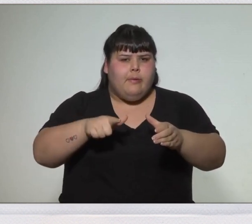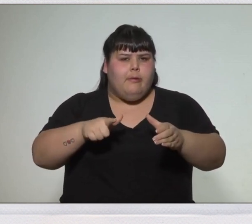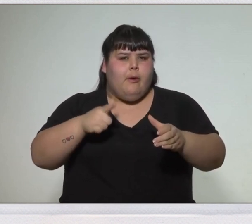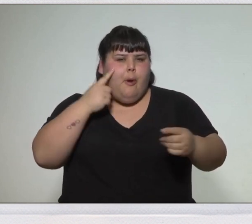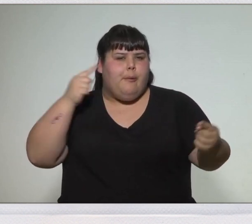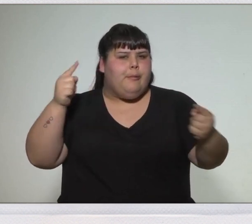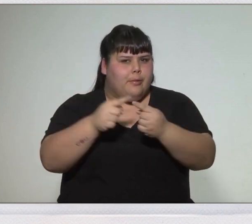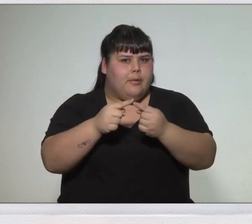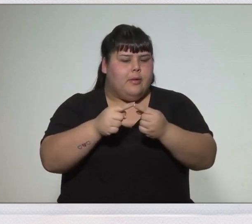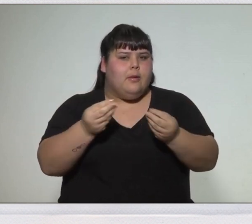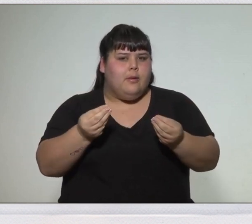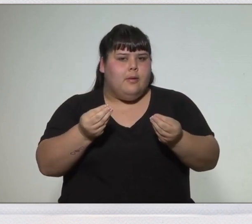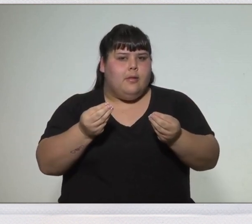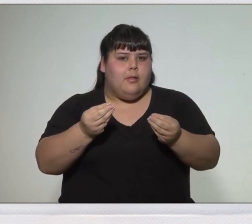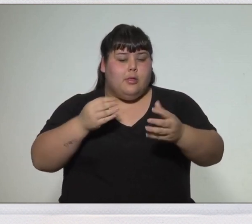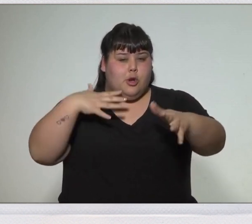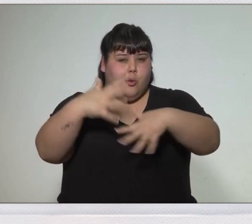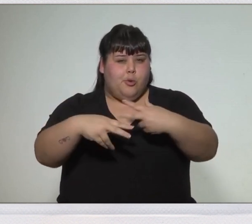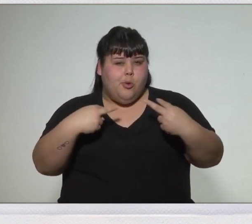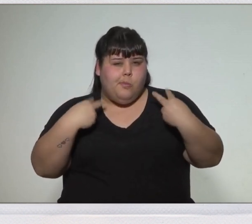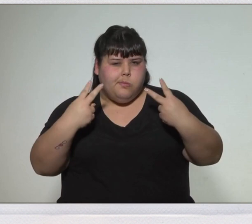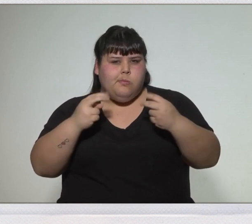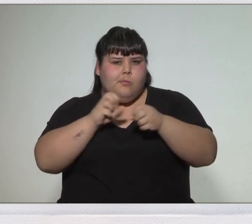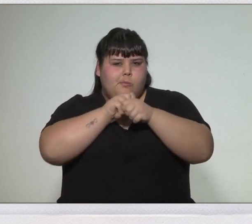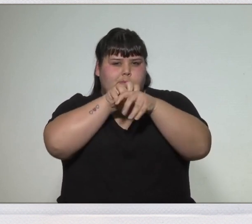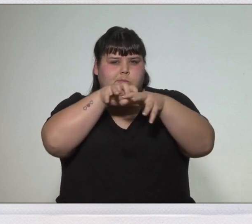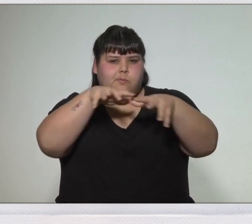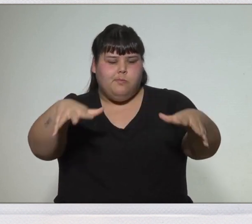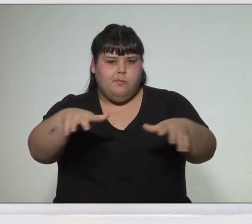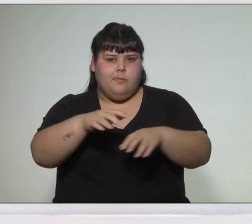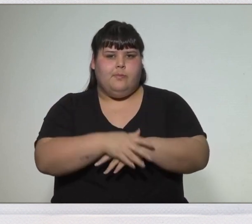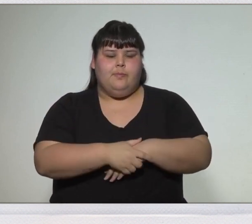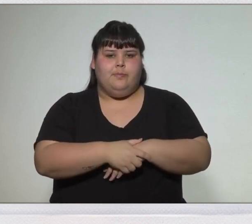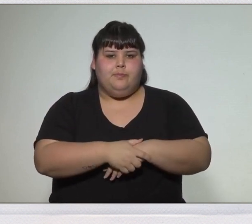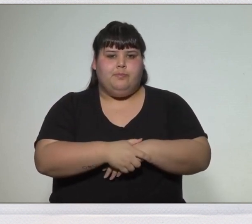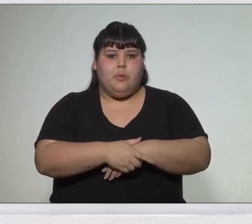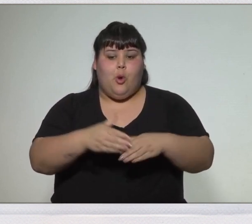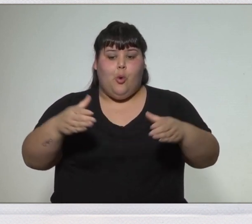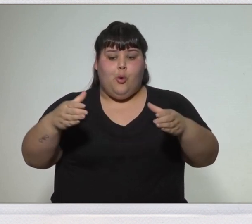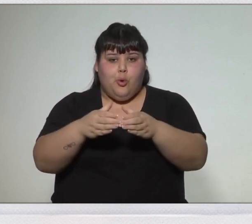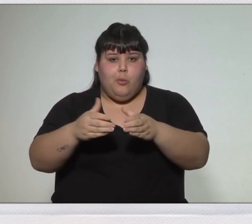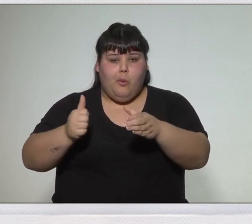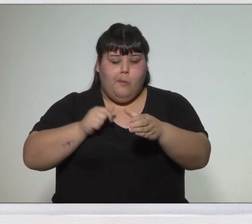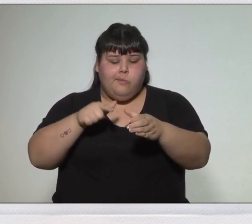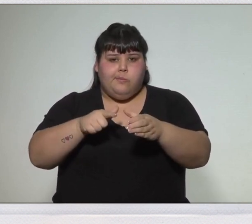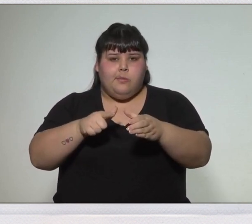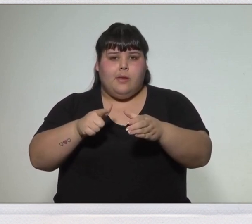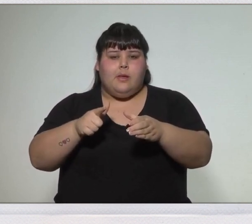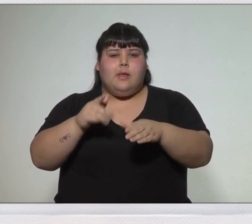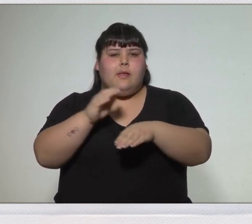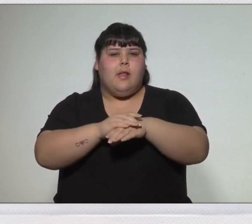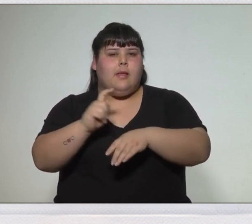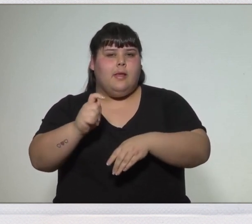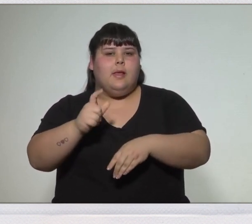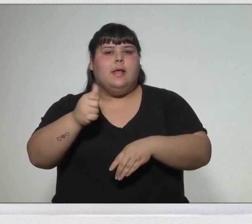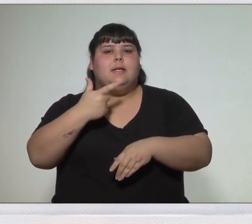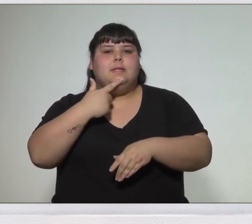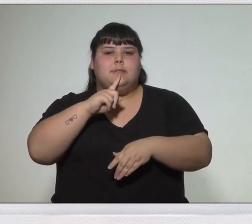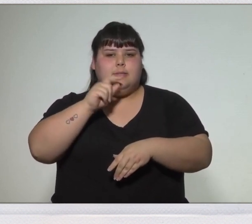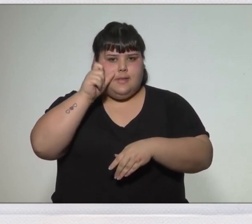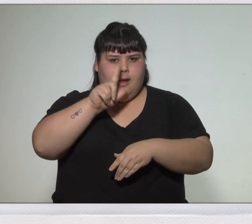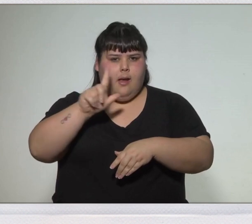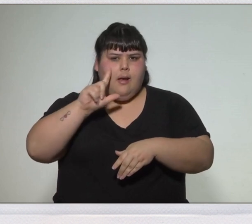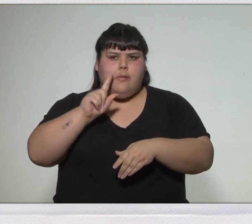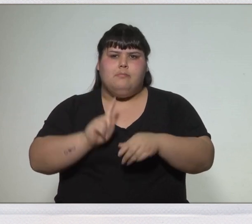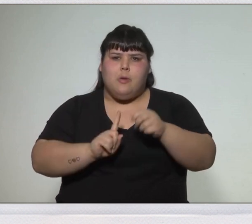extender los alcances de la Revolución. Parte una expedición con José Castelli hacia el norte.